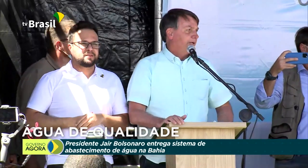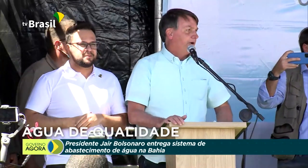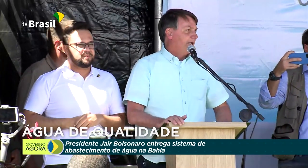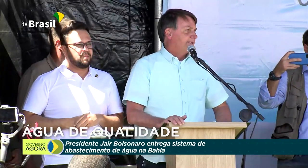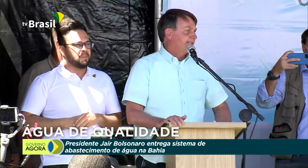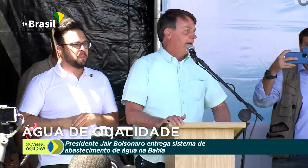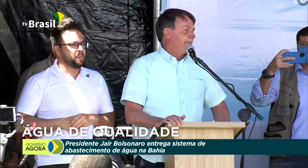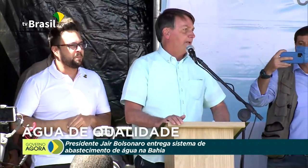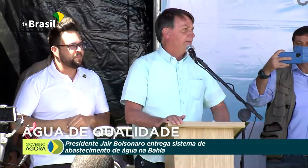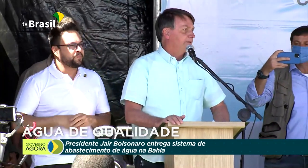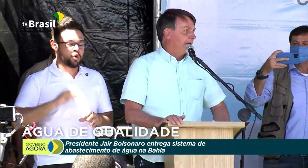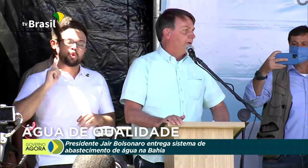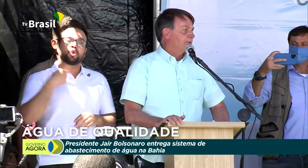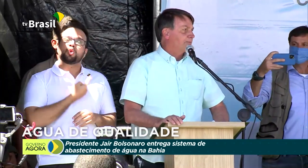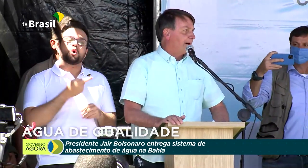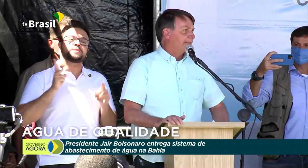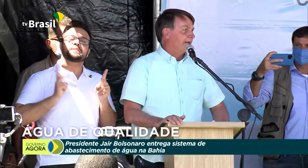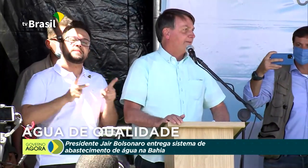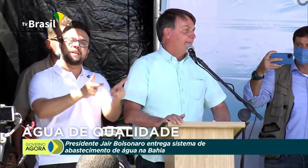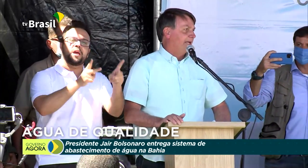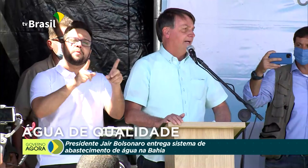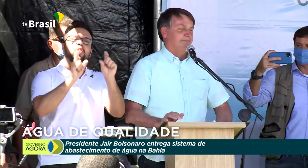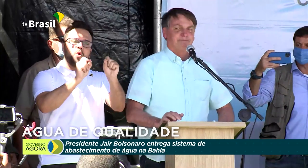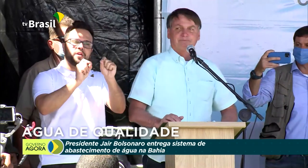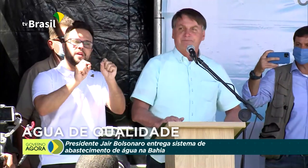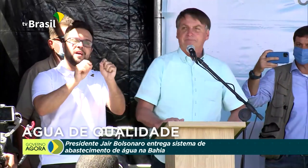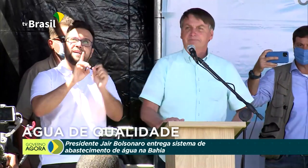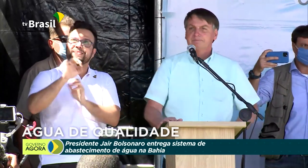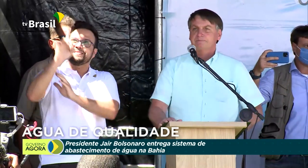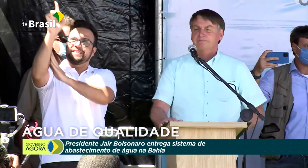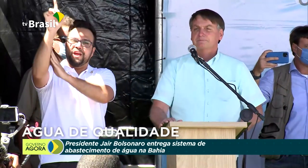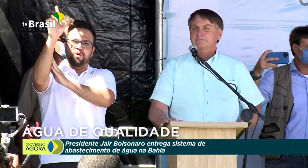Para nós, sempre Deus, Pátria, Família.